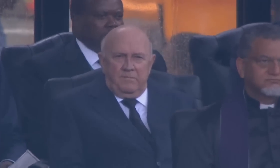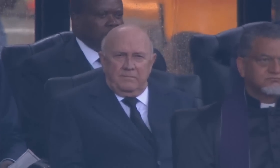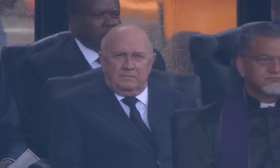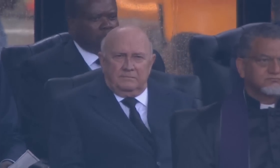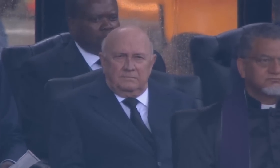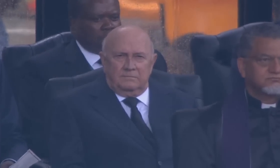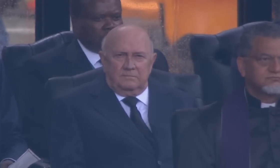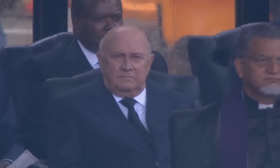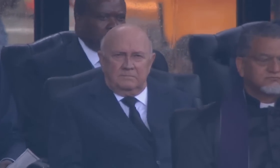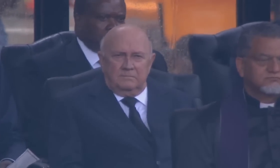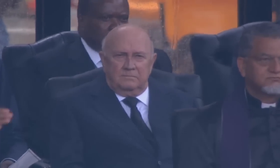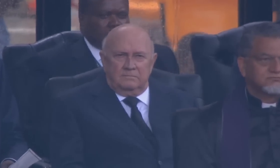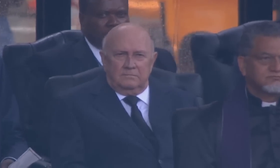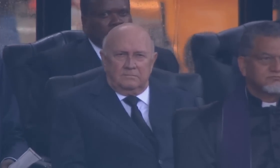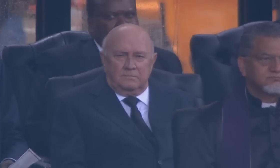futuro já começou